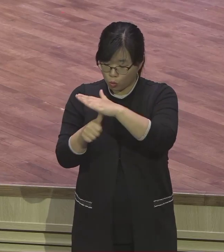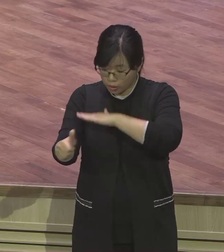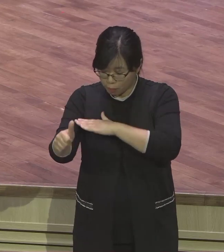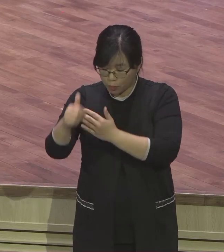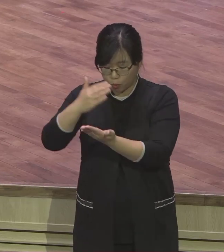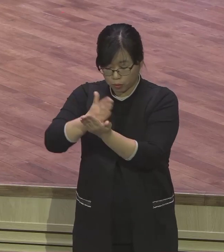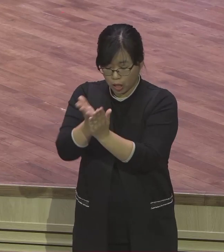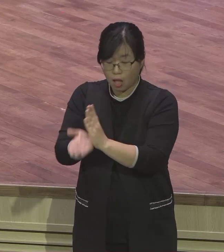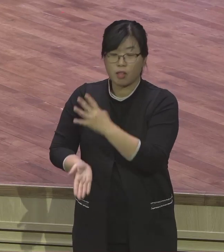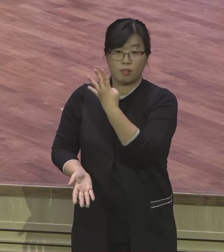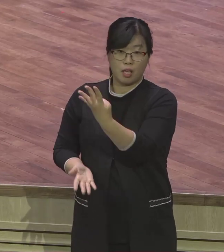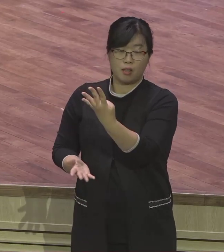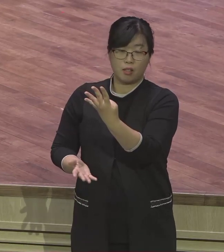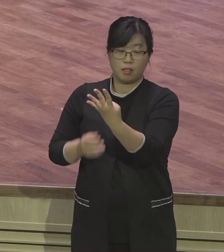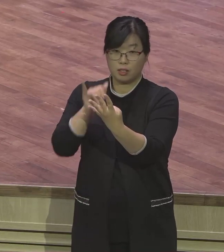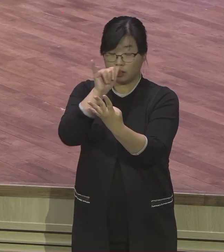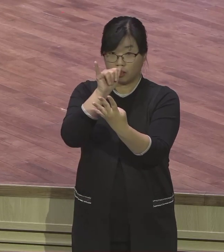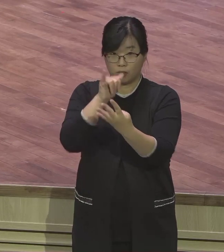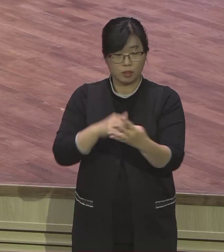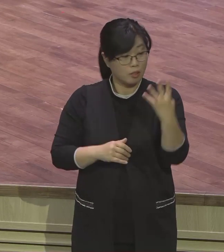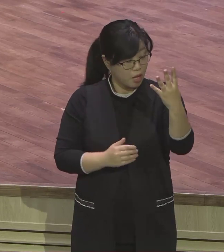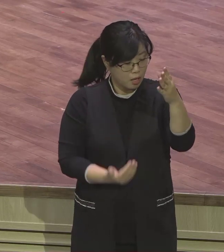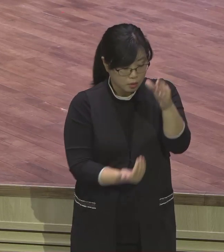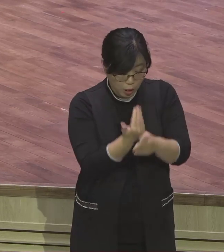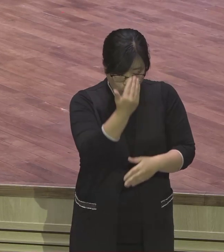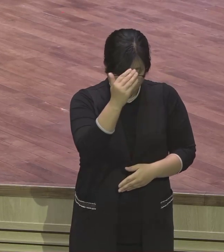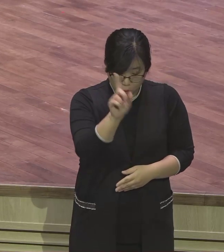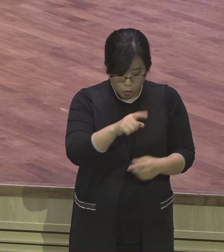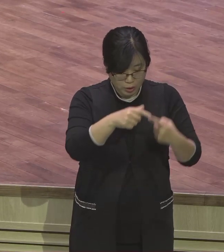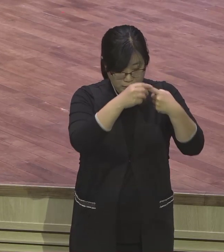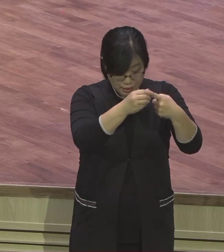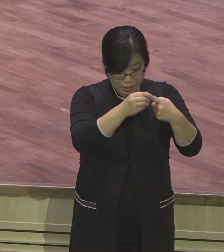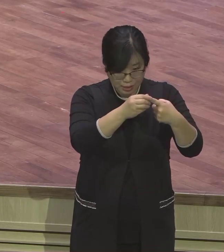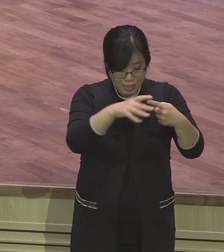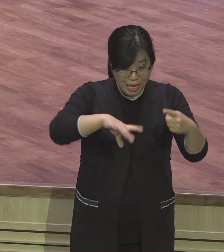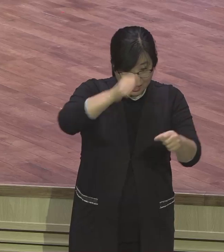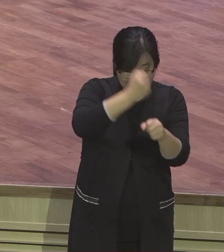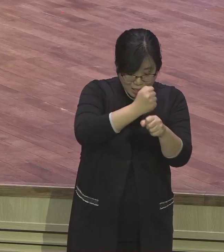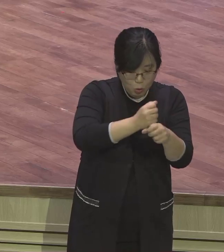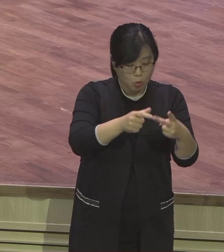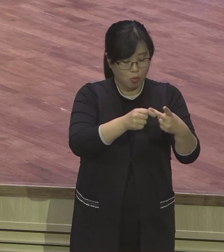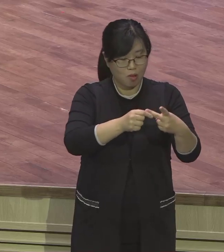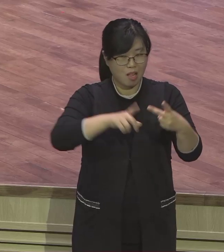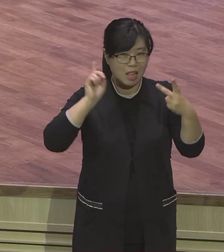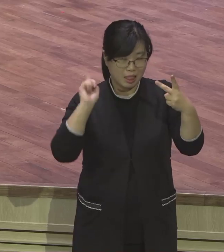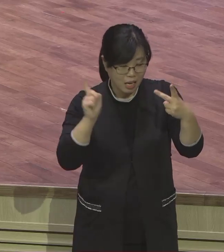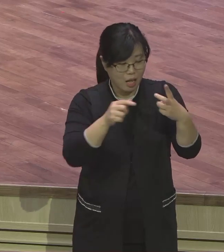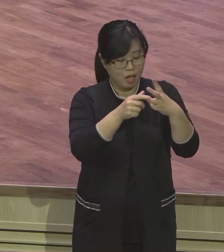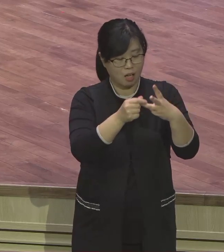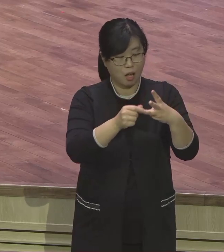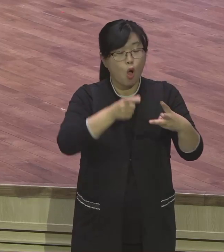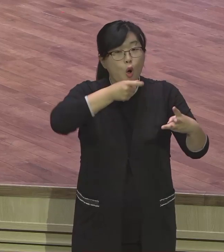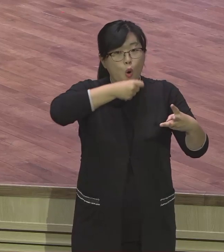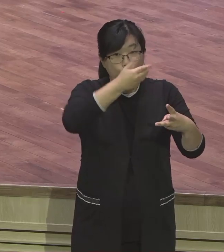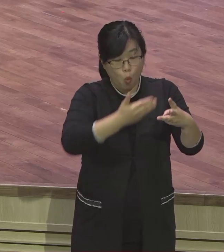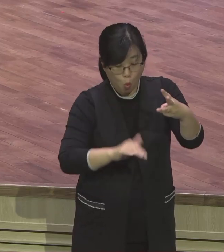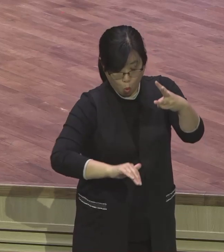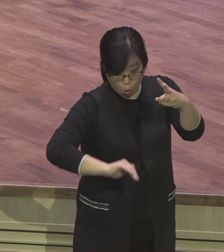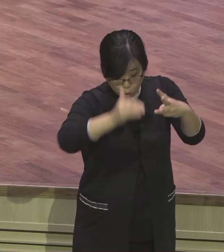사건은 뭐냐 창조 타락 홍수 바벨탑 이 내 사건이 제일 큰